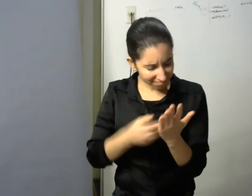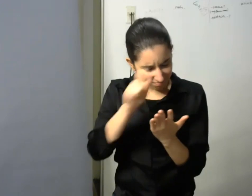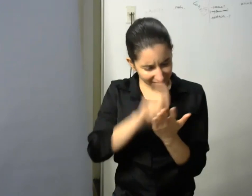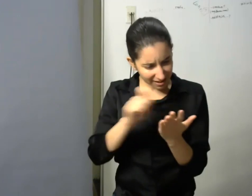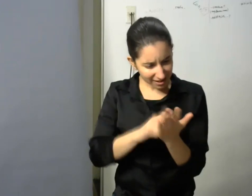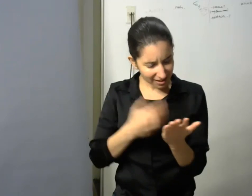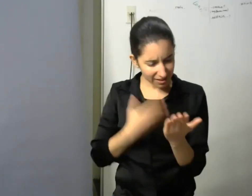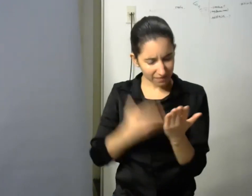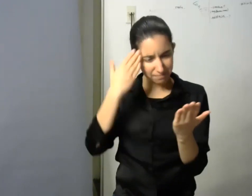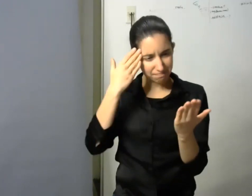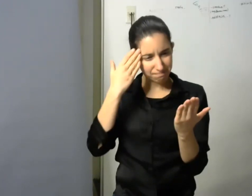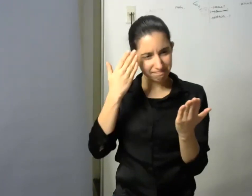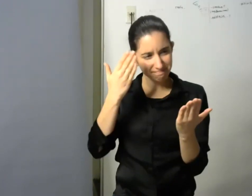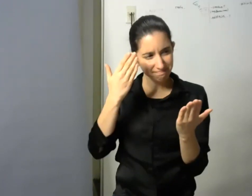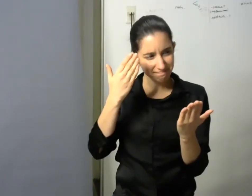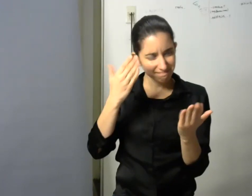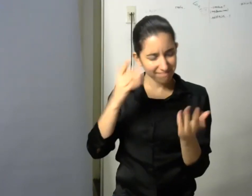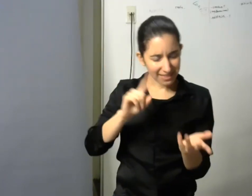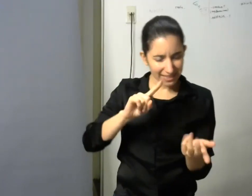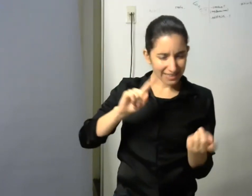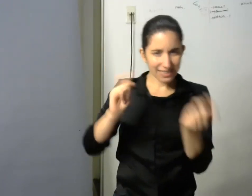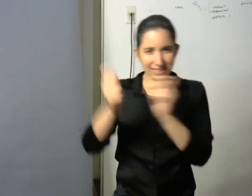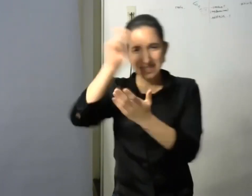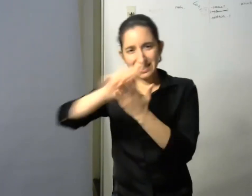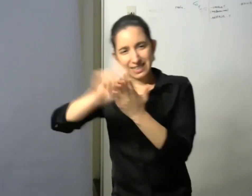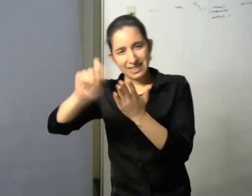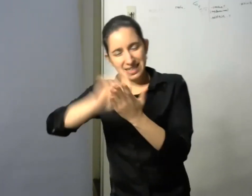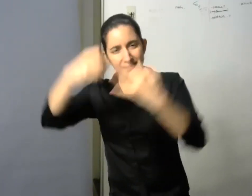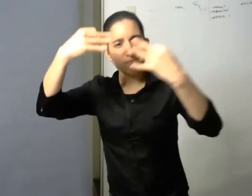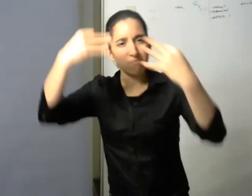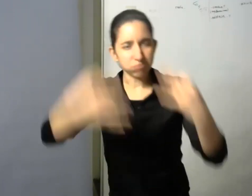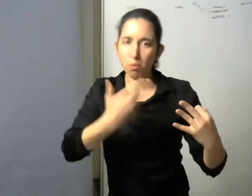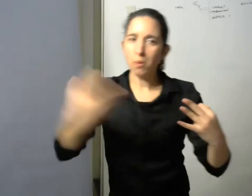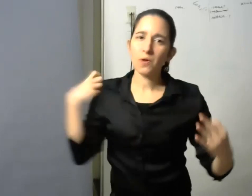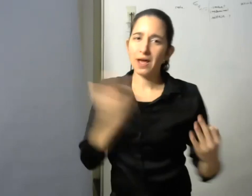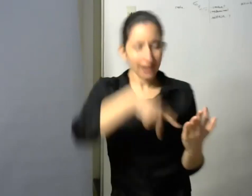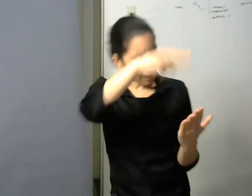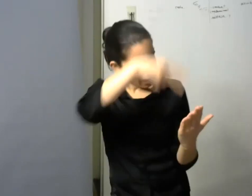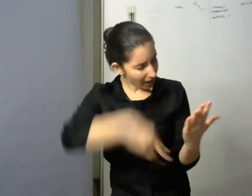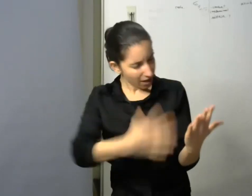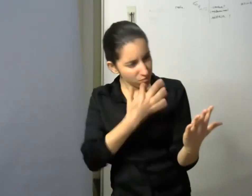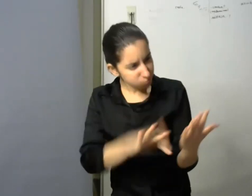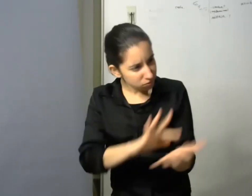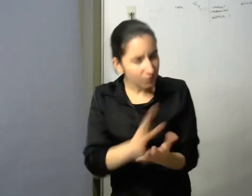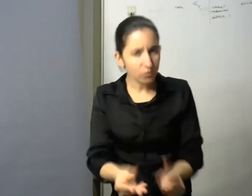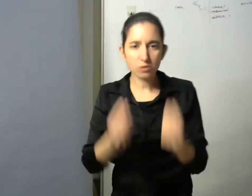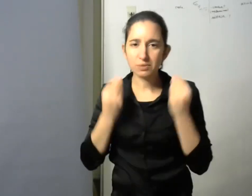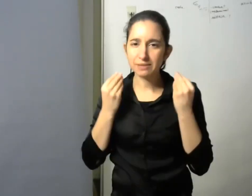que tenga que ver con un texto que pueda ser leído comprensivamente por los lectores? ahí creo que la mano